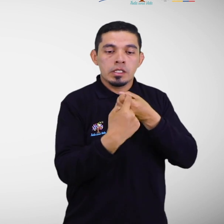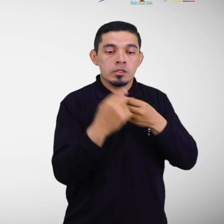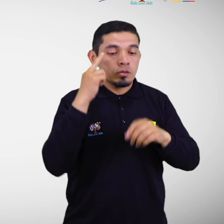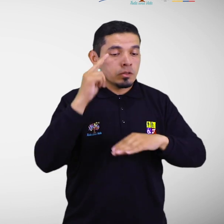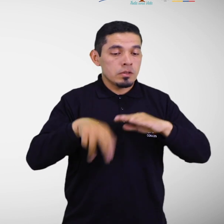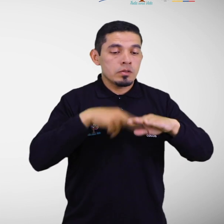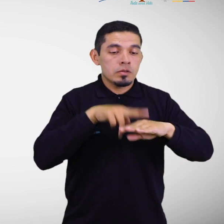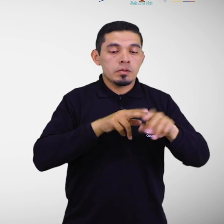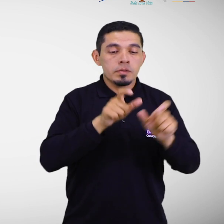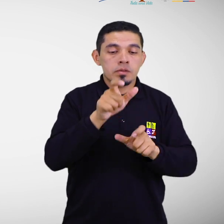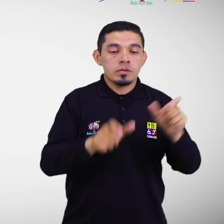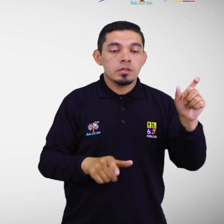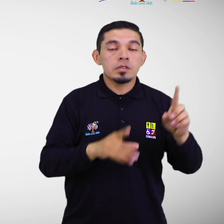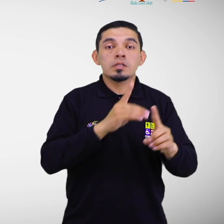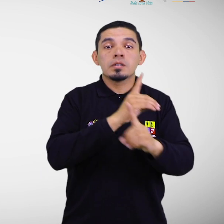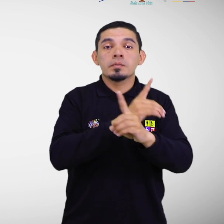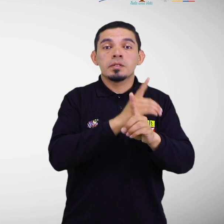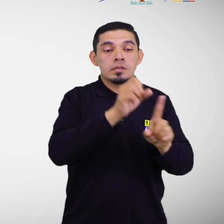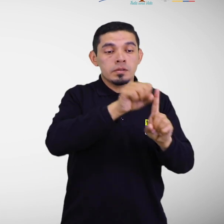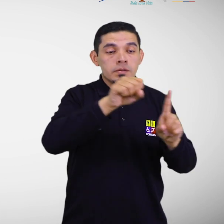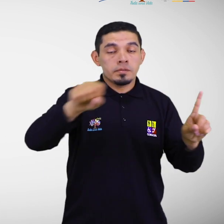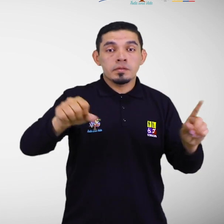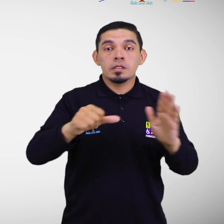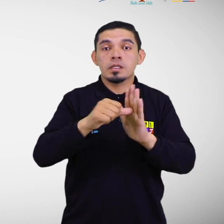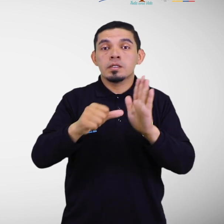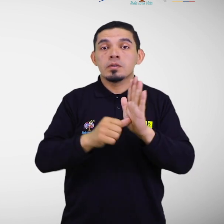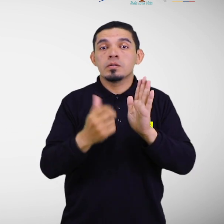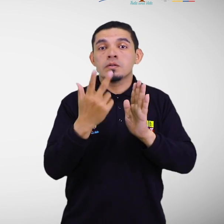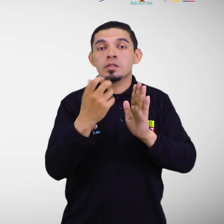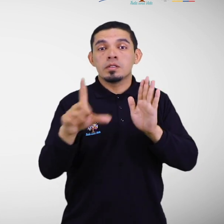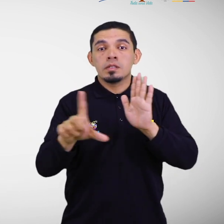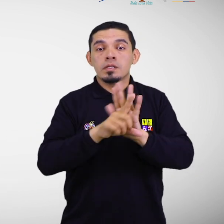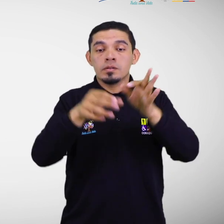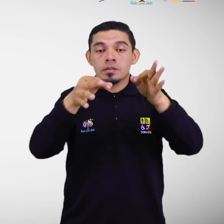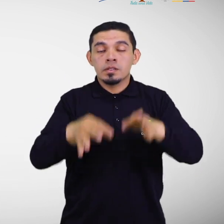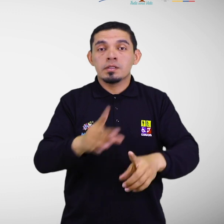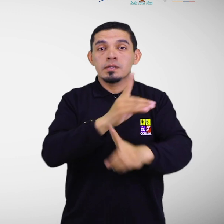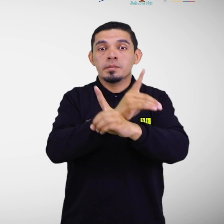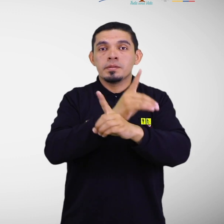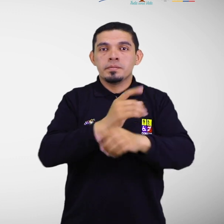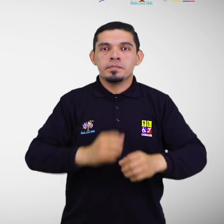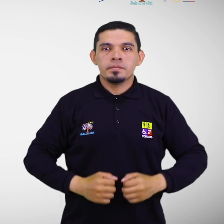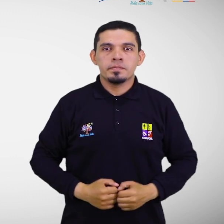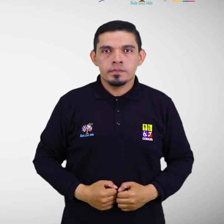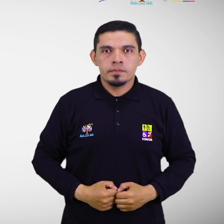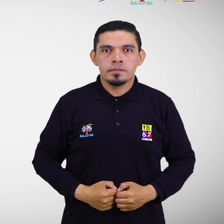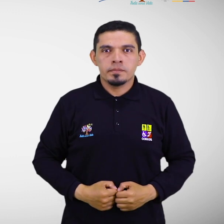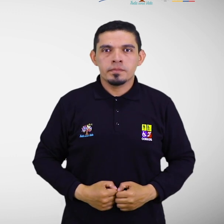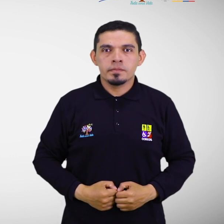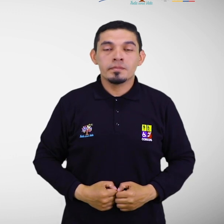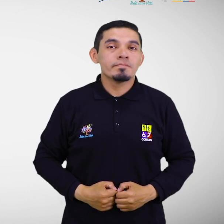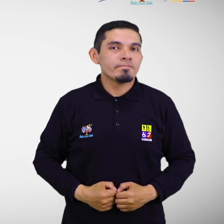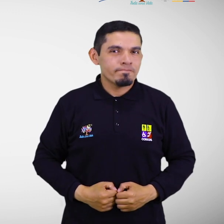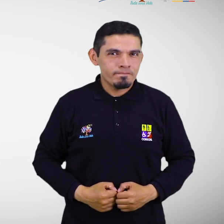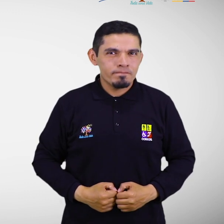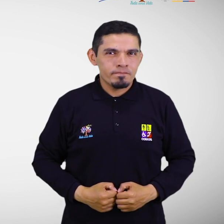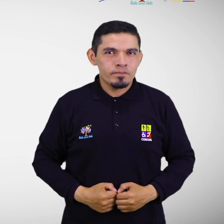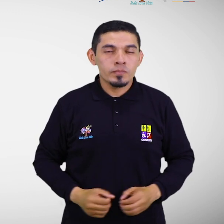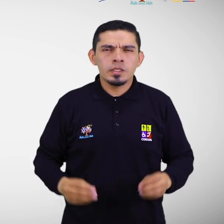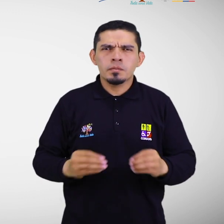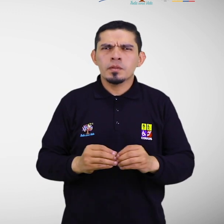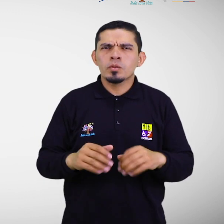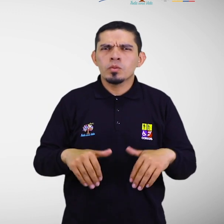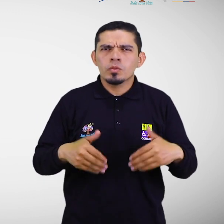Personas con Discapacidad. Artículo 13 de la Ley Orgánica de Discapacidades. En relación a las principales